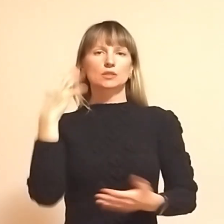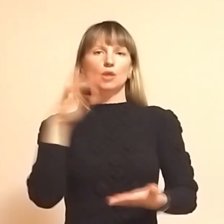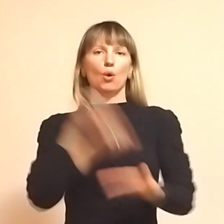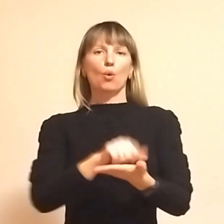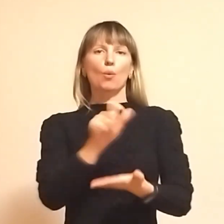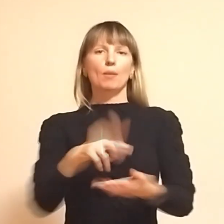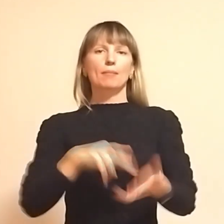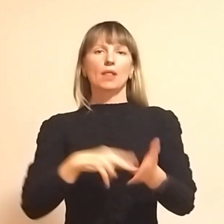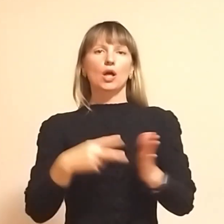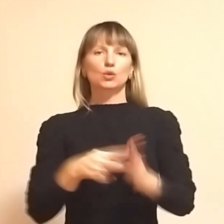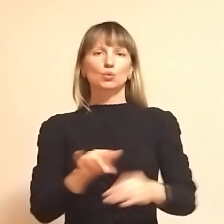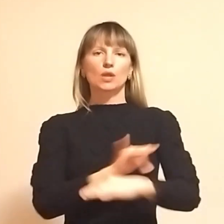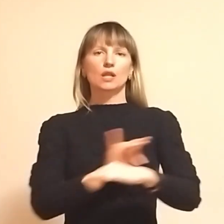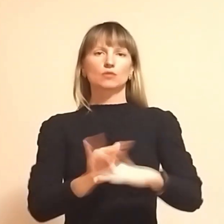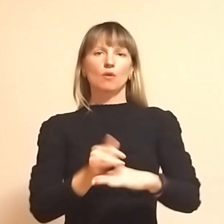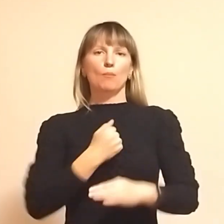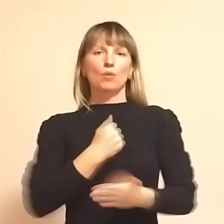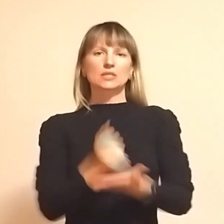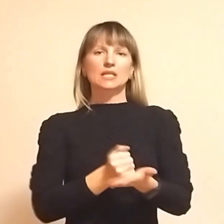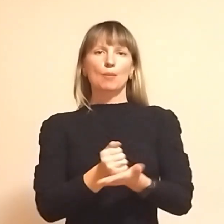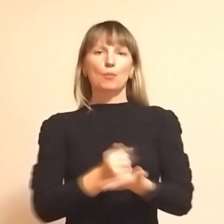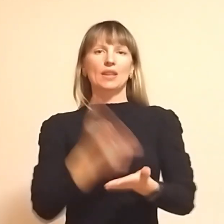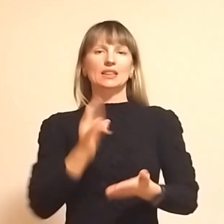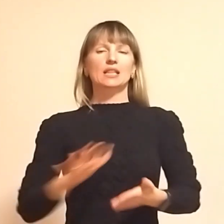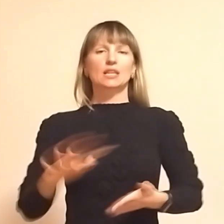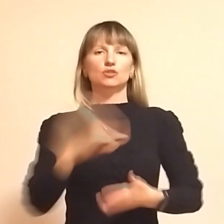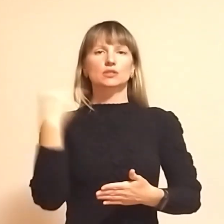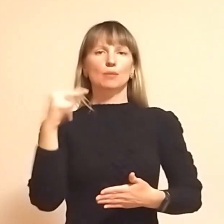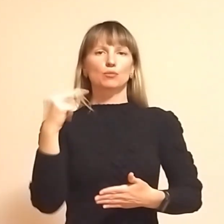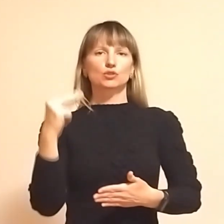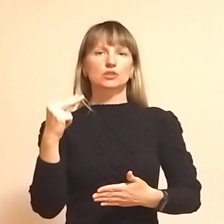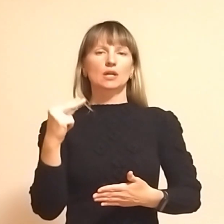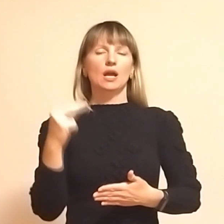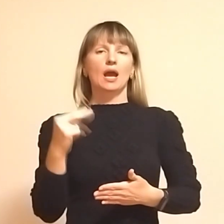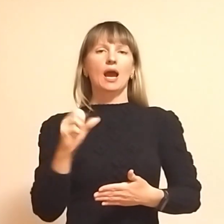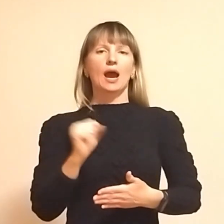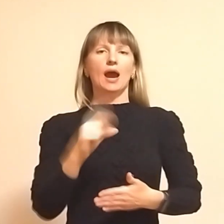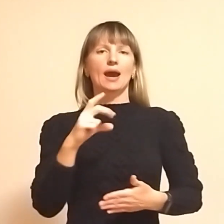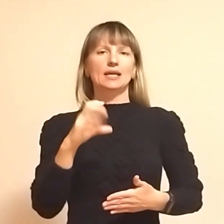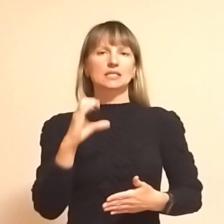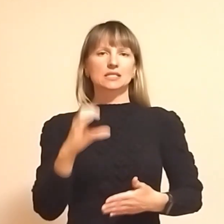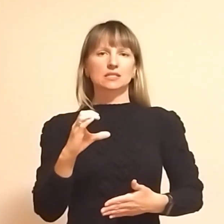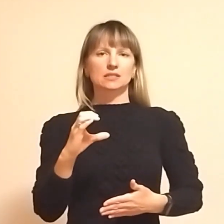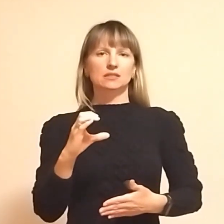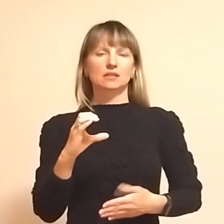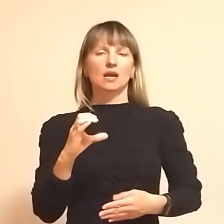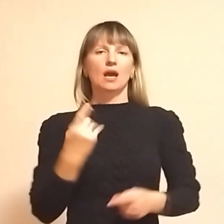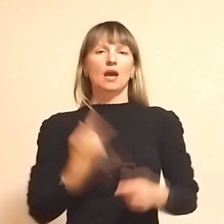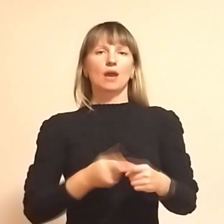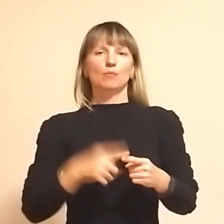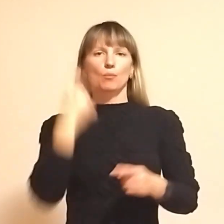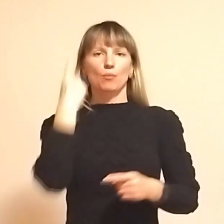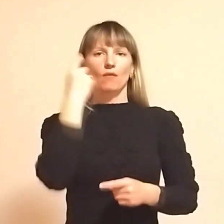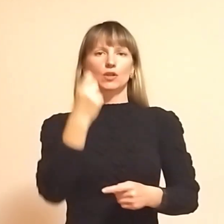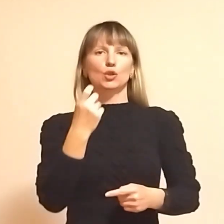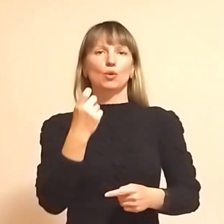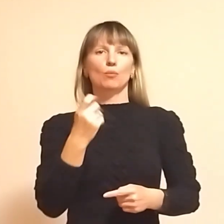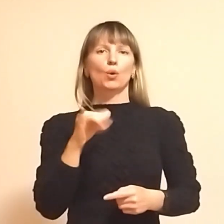окупанти планують утилізувати боєприпаси на території Запорізької атомної електростанції. Про це повідомили у